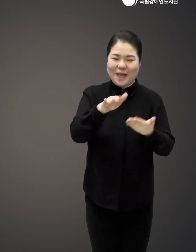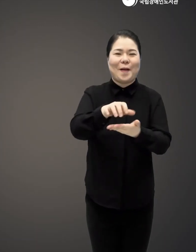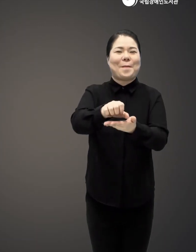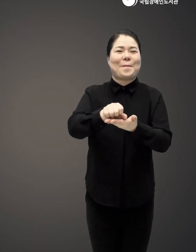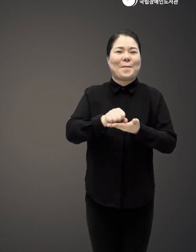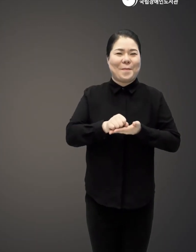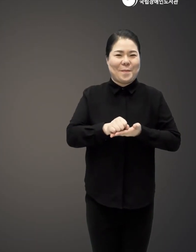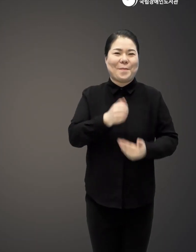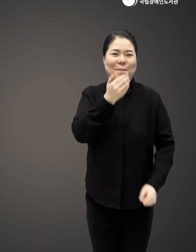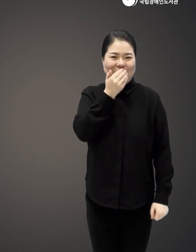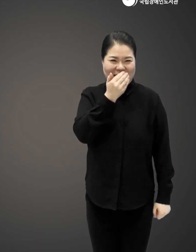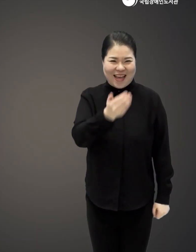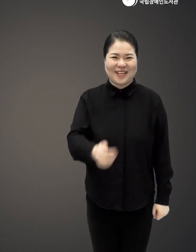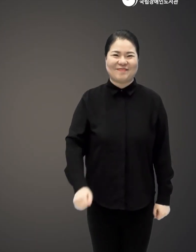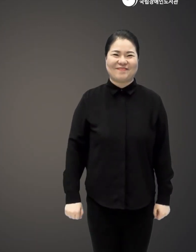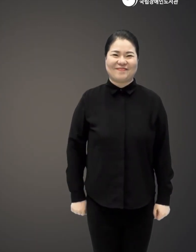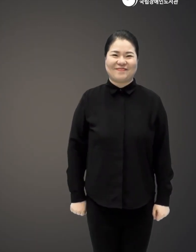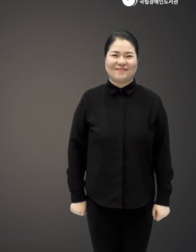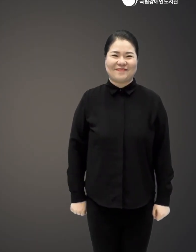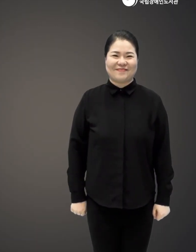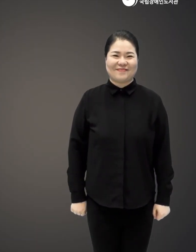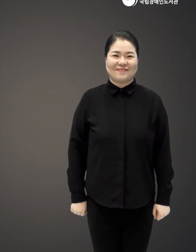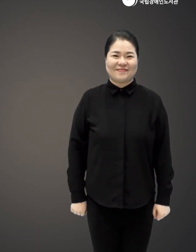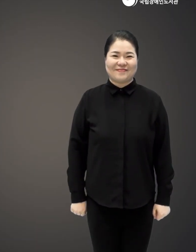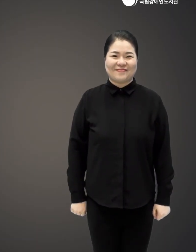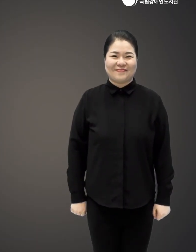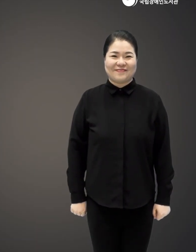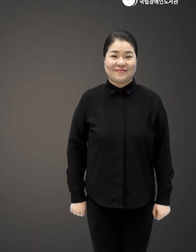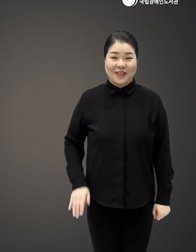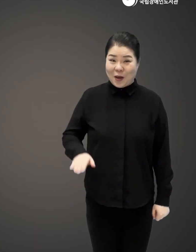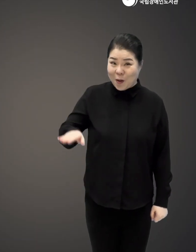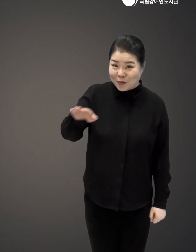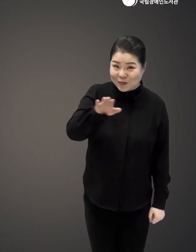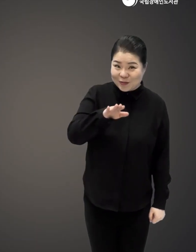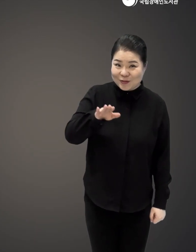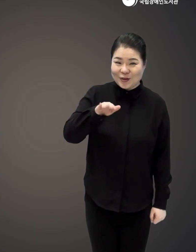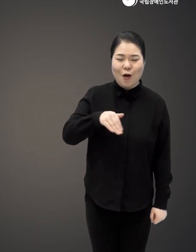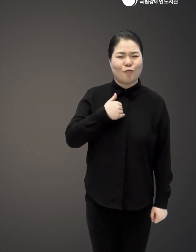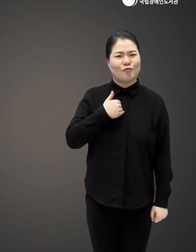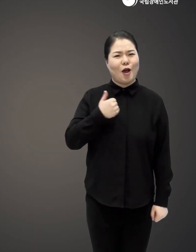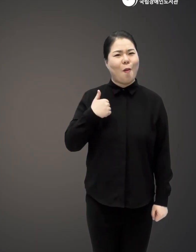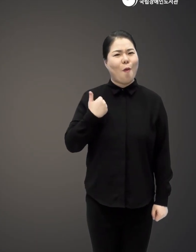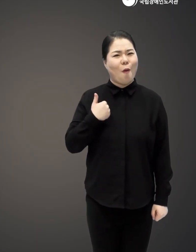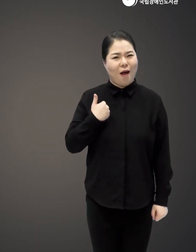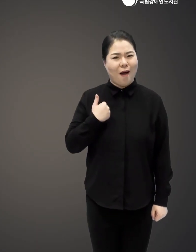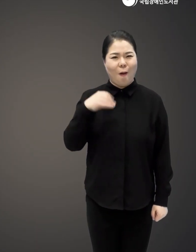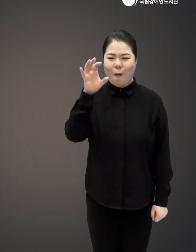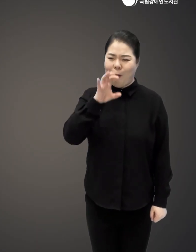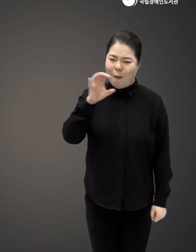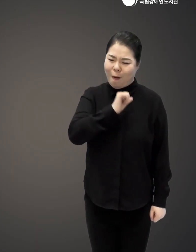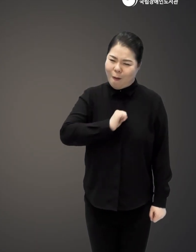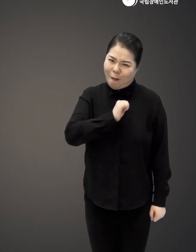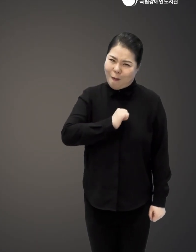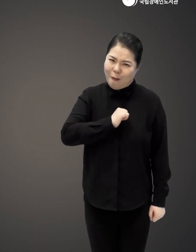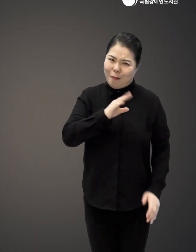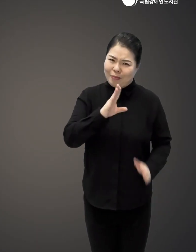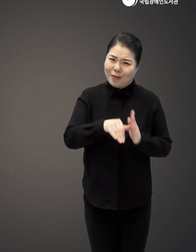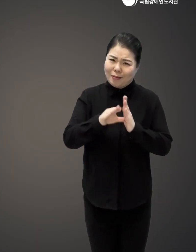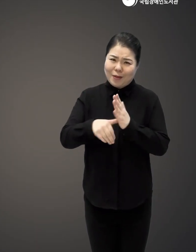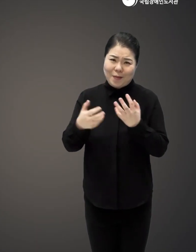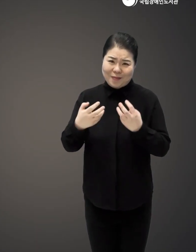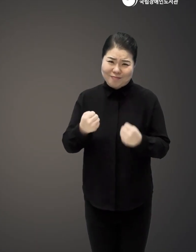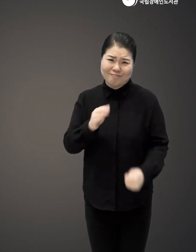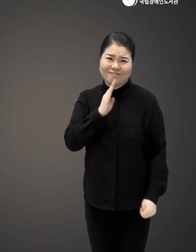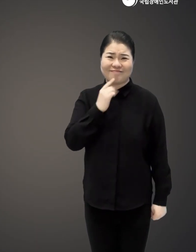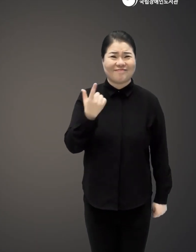것으로 조금 받아들이게 될 겁니다 여러분 우리가 몰라서 마냥 버티고만 살았던